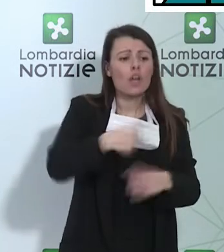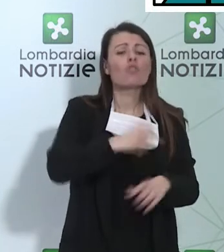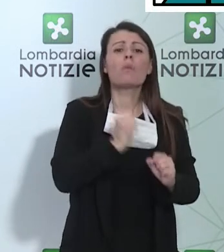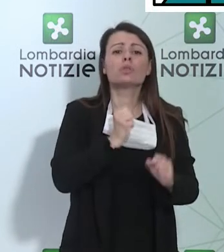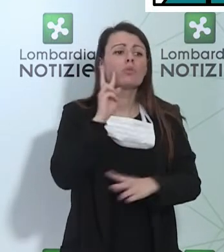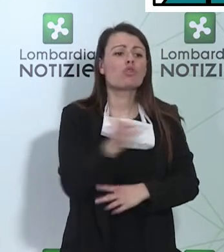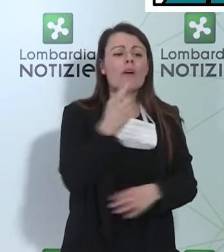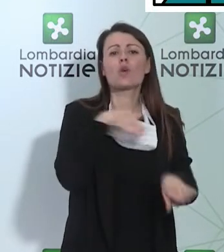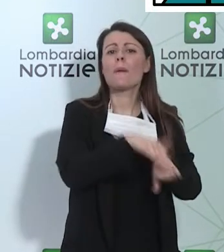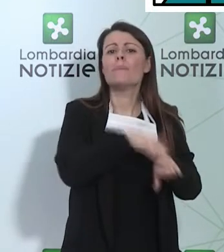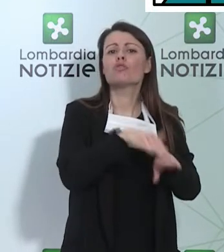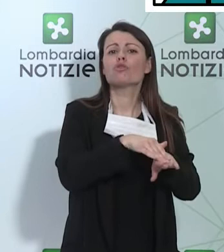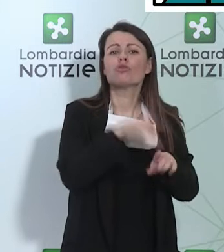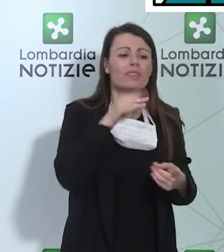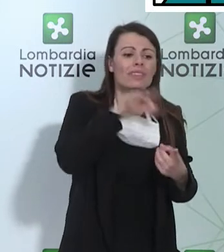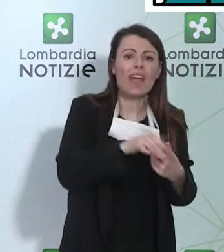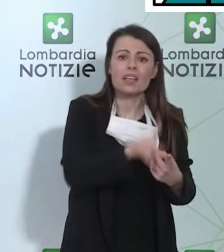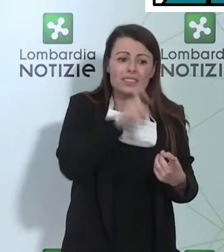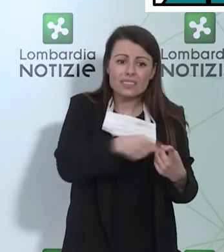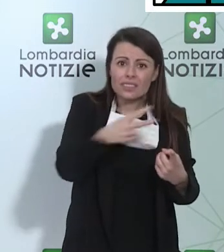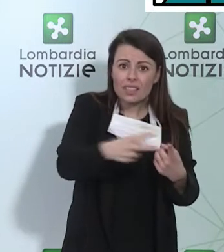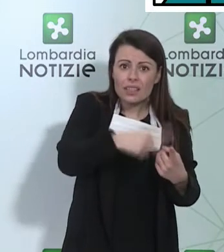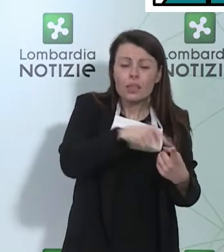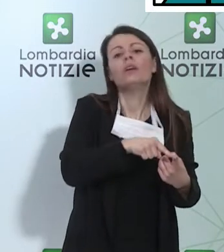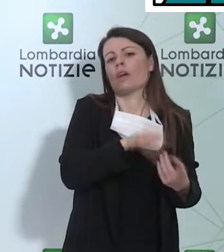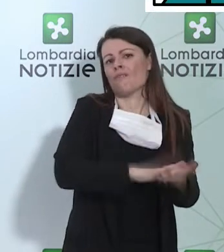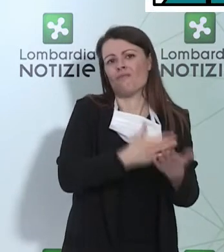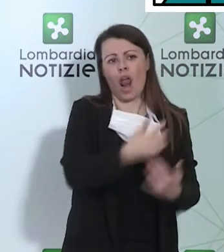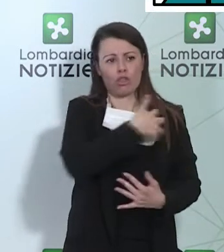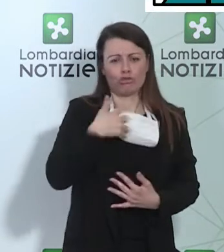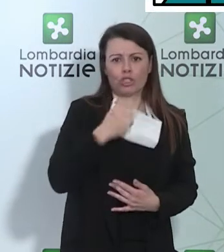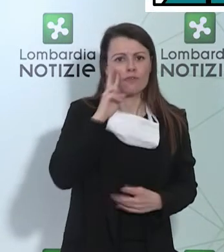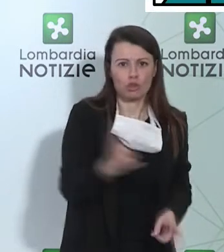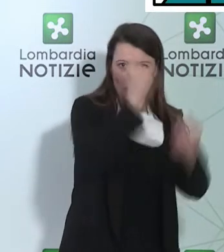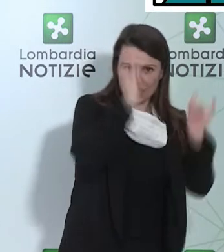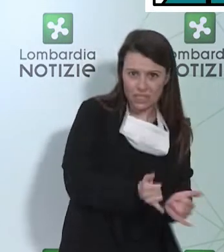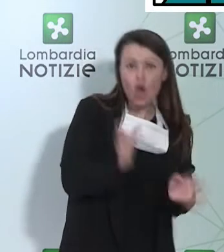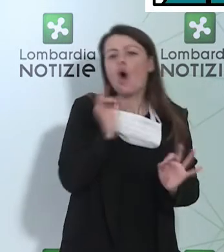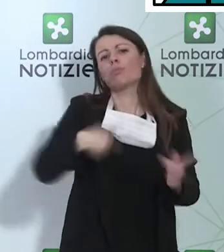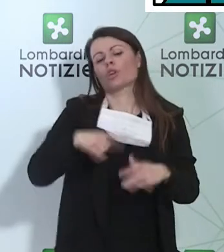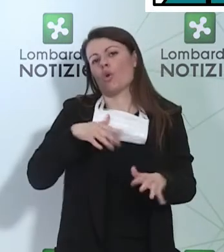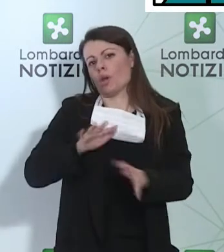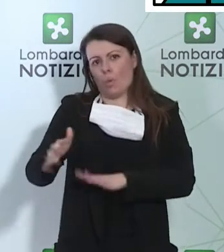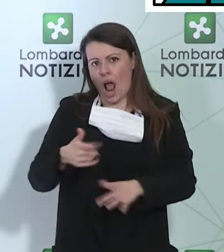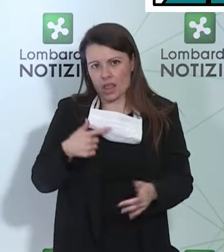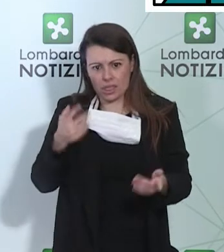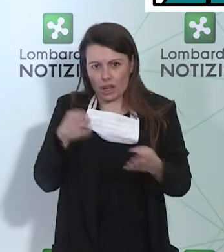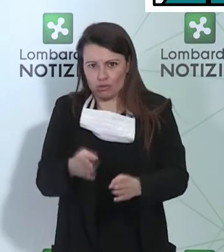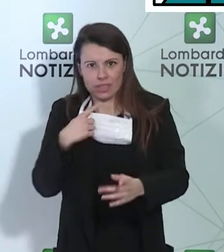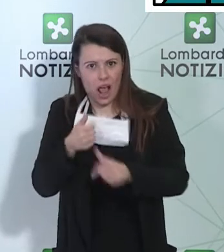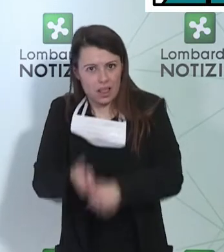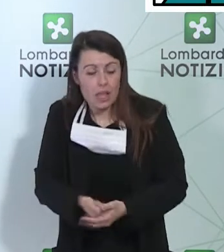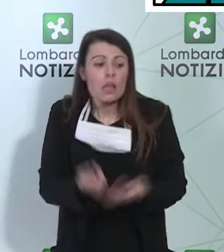valido e fondato o noi faremo altre scelte. Dovremmo avere presto delle